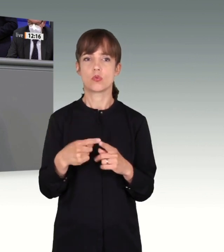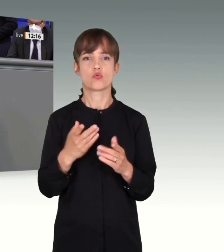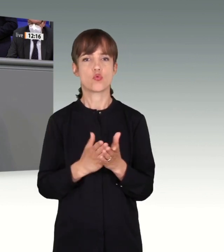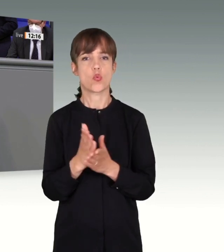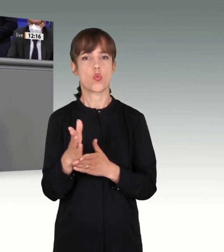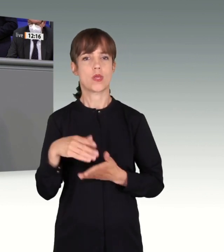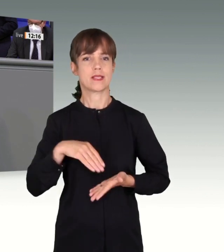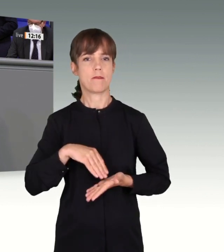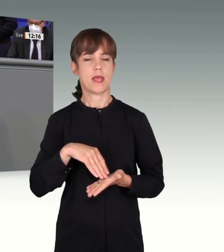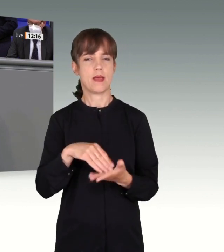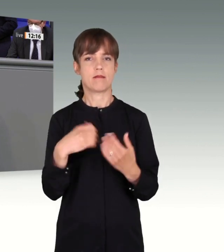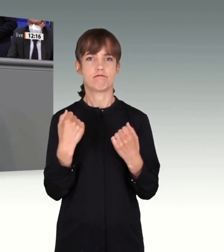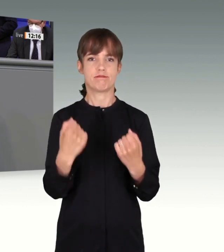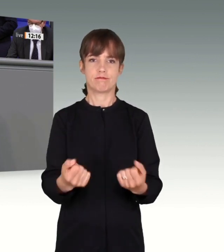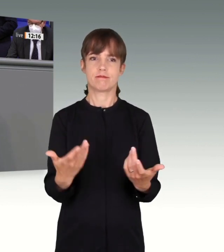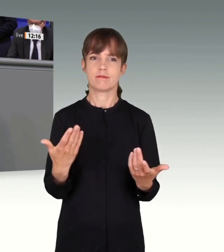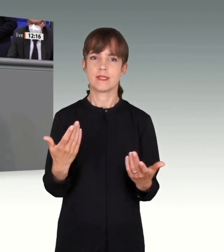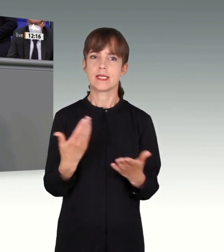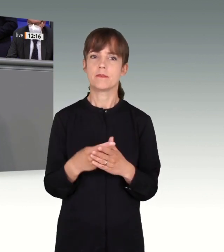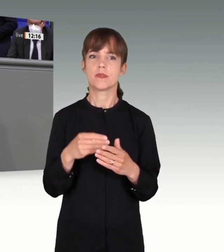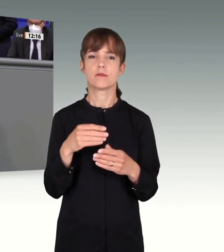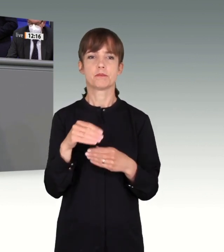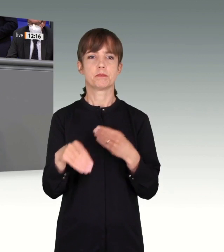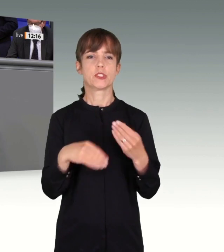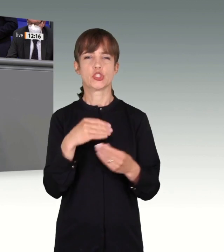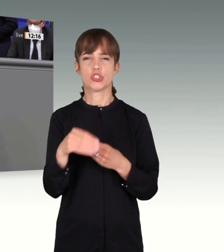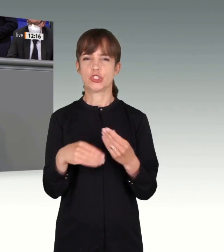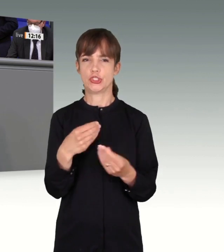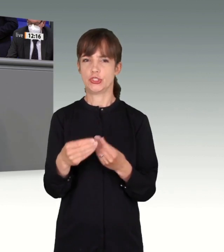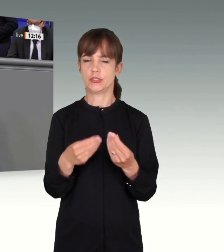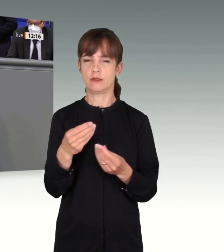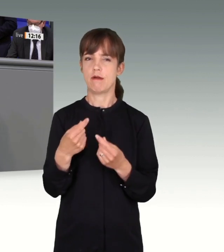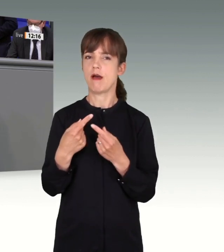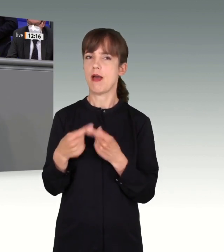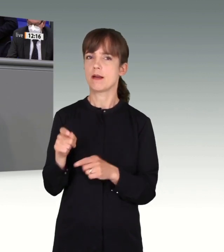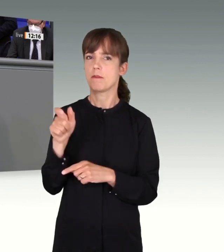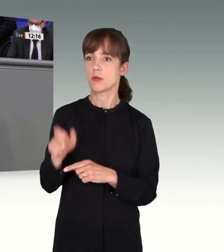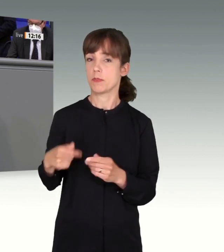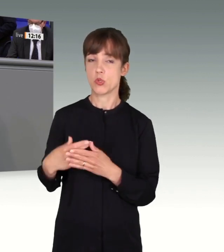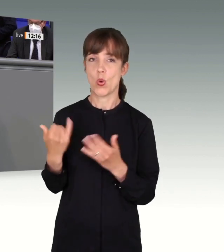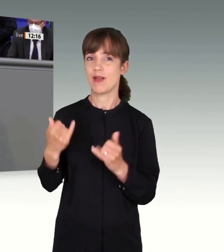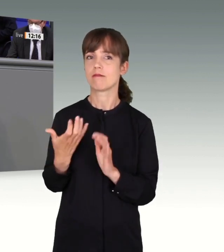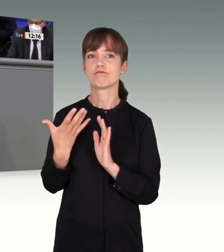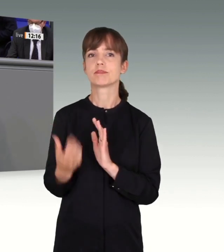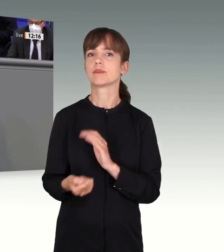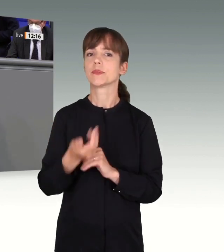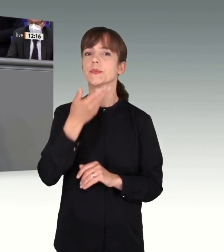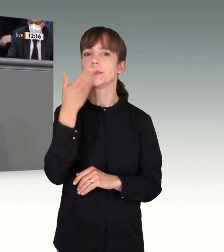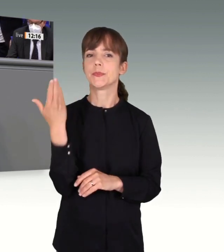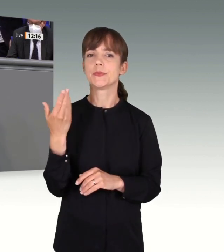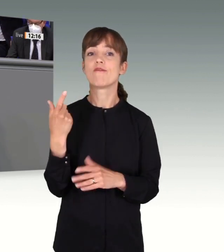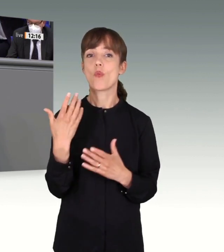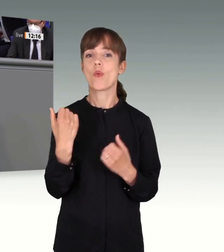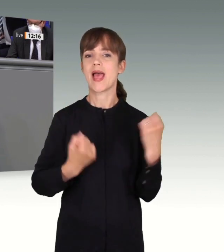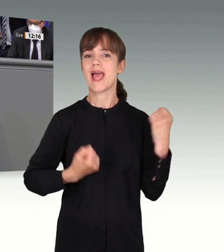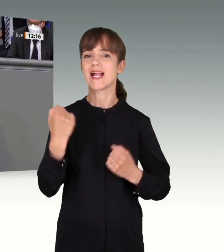hatte. Es gibt eine Mischspurenlage einer weiteren Person, die bisher nicht identifiziert werden konnte, die Spuren im Lkw